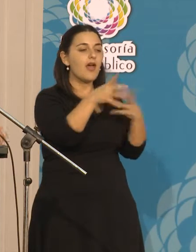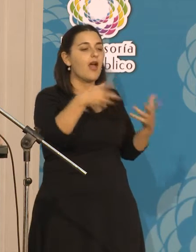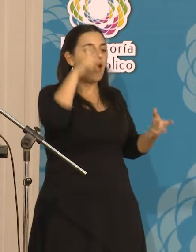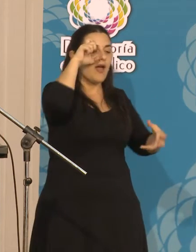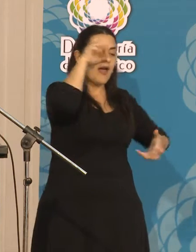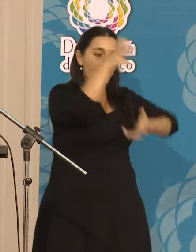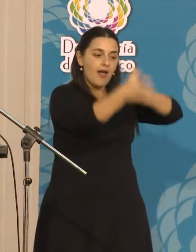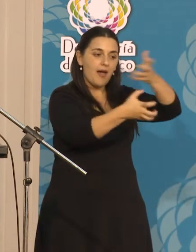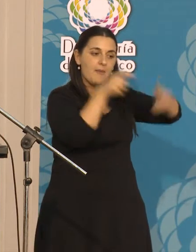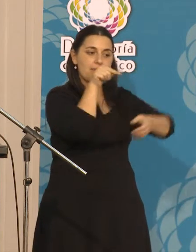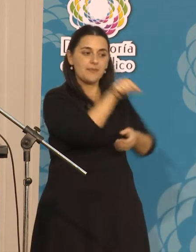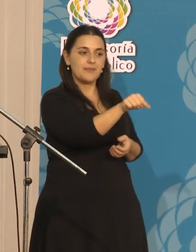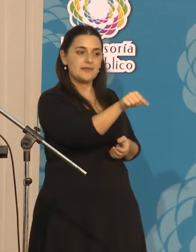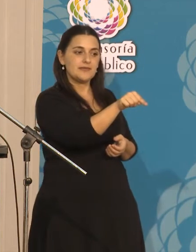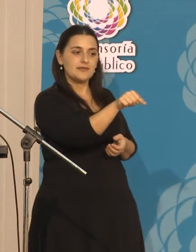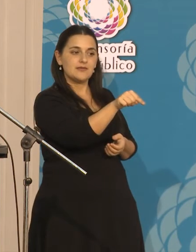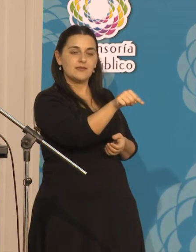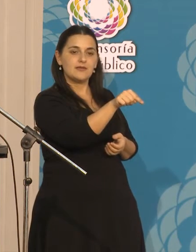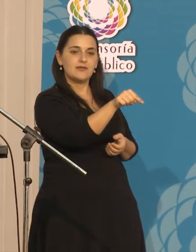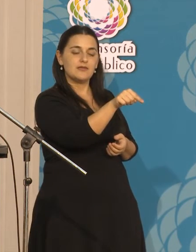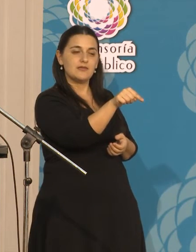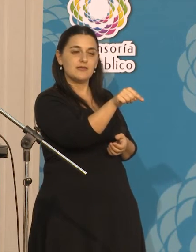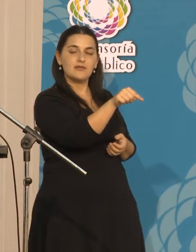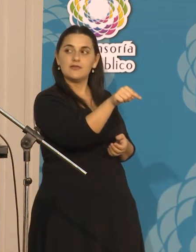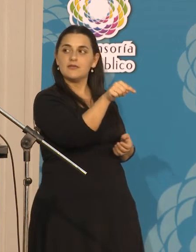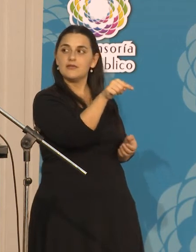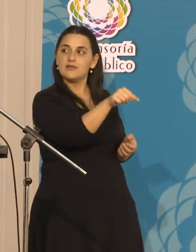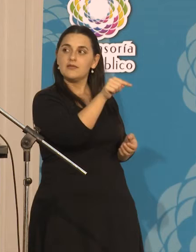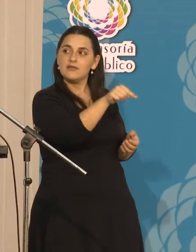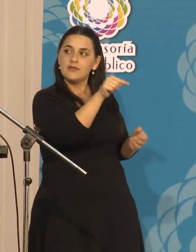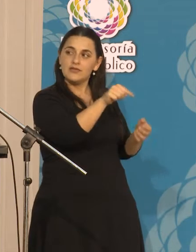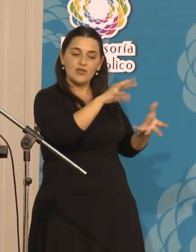ocurrió desviar el riacho.